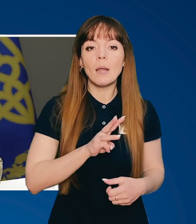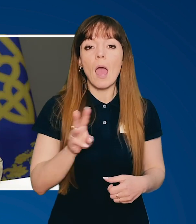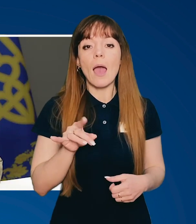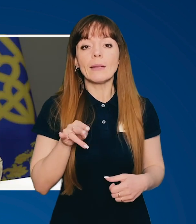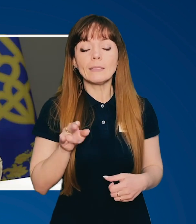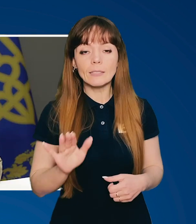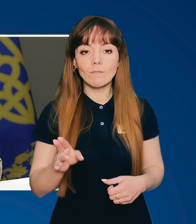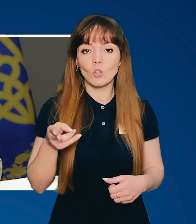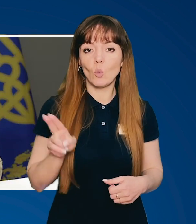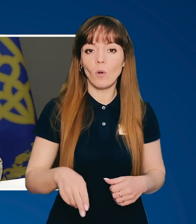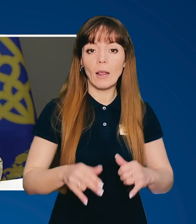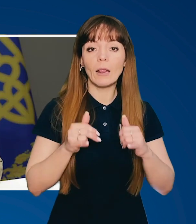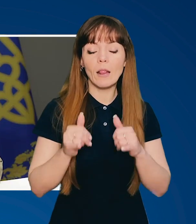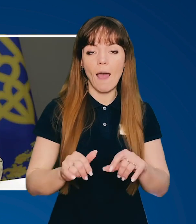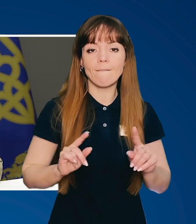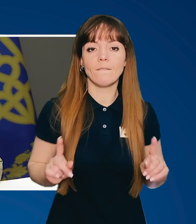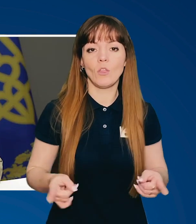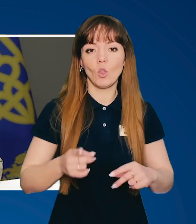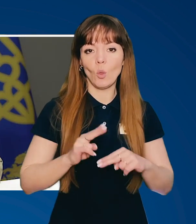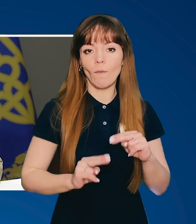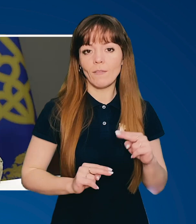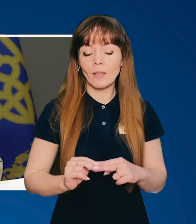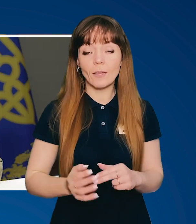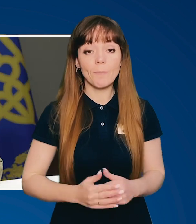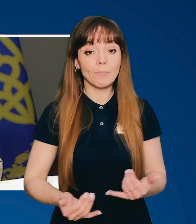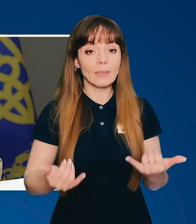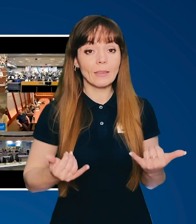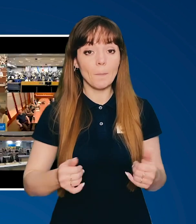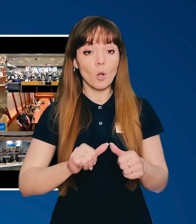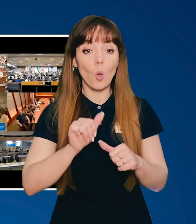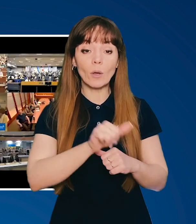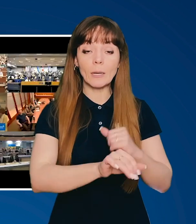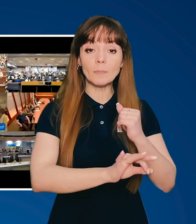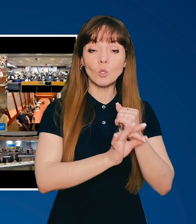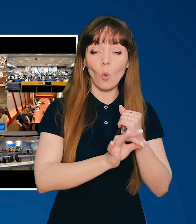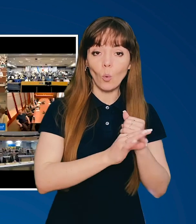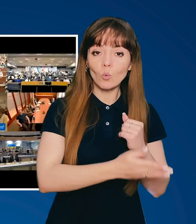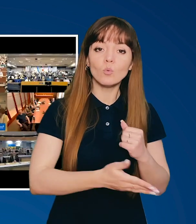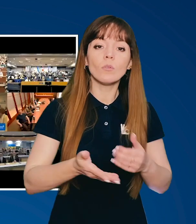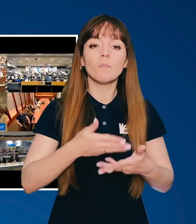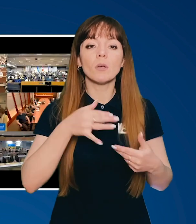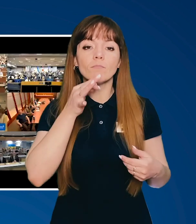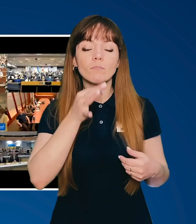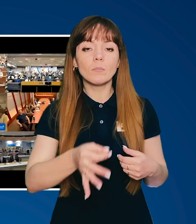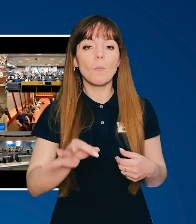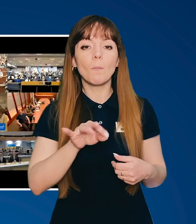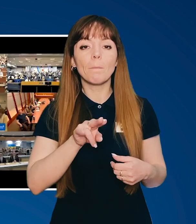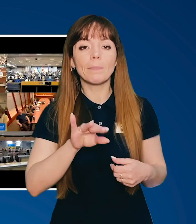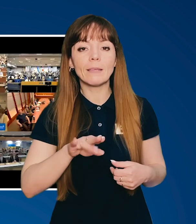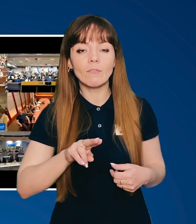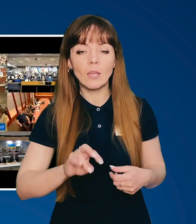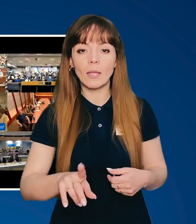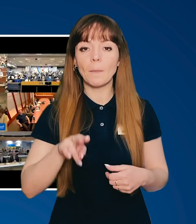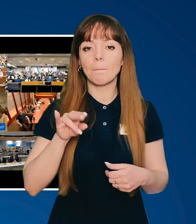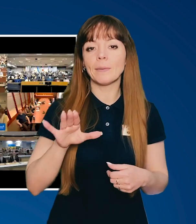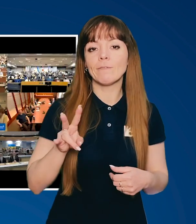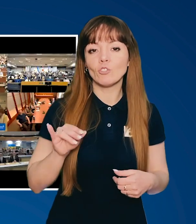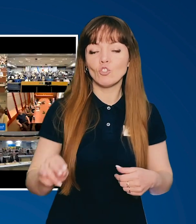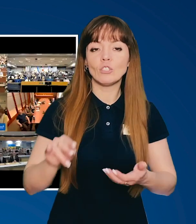мільярдів доларів для відновлення. Тепер, окрім Сходу, ми говоримо про Південь, про Північ,